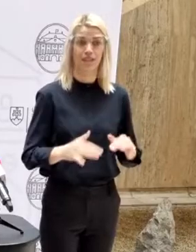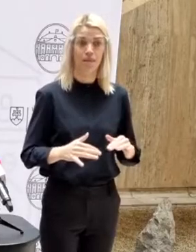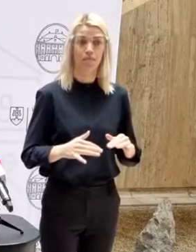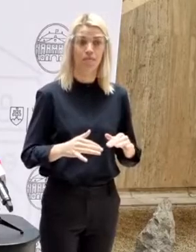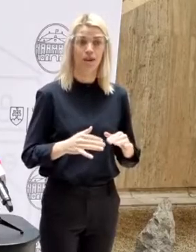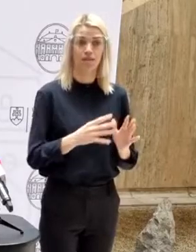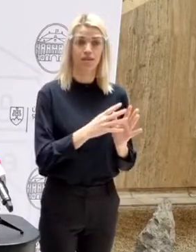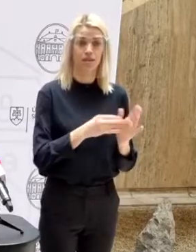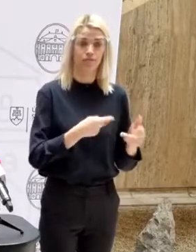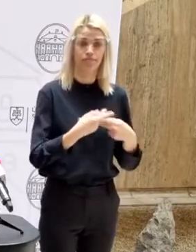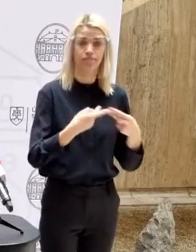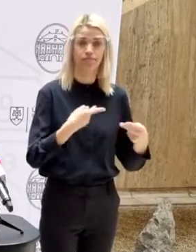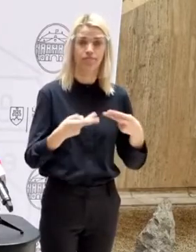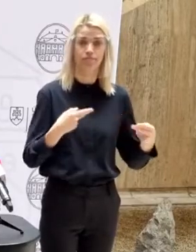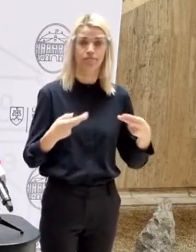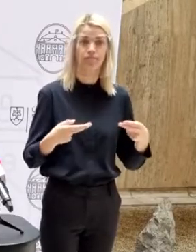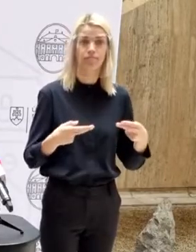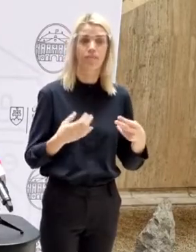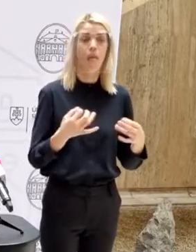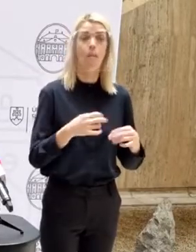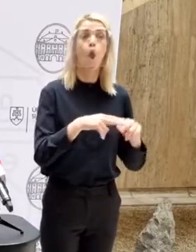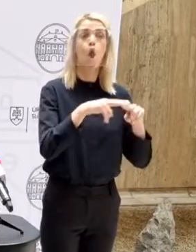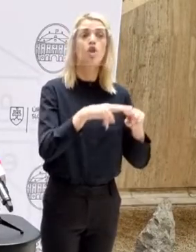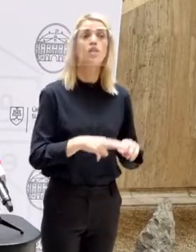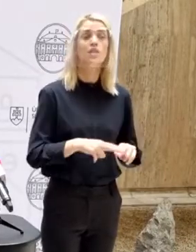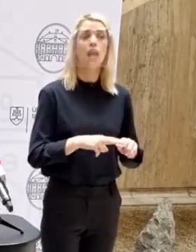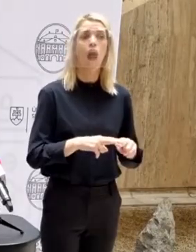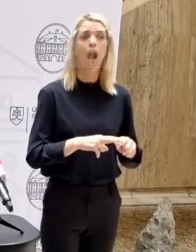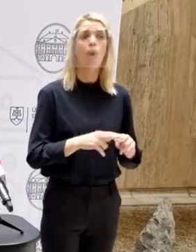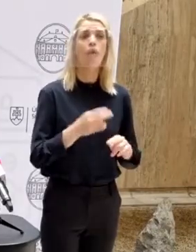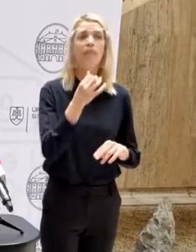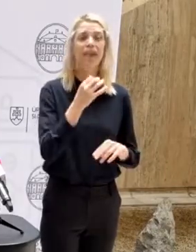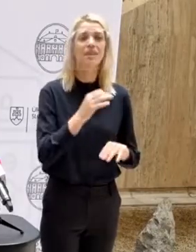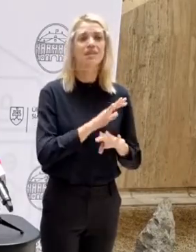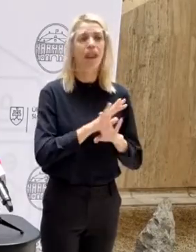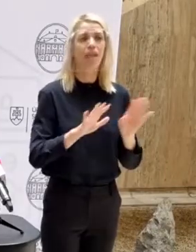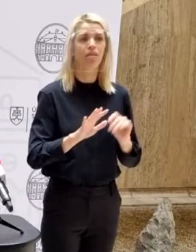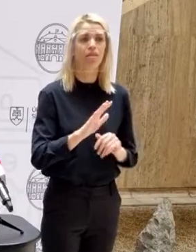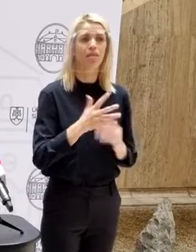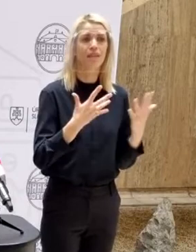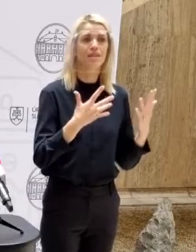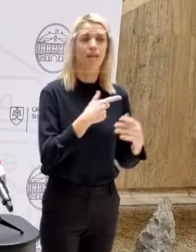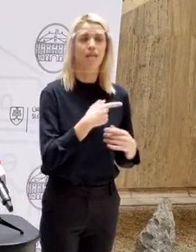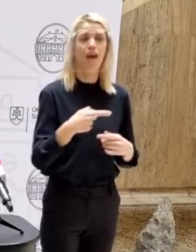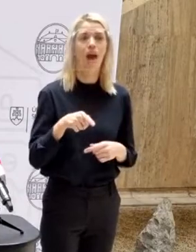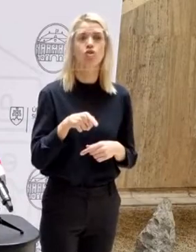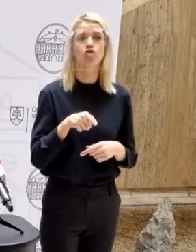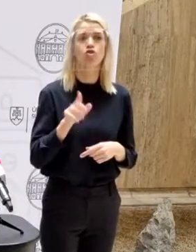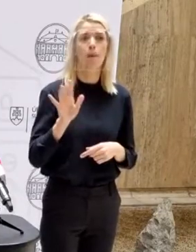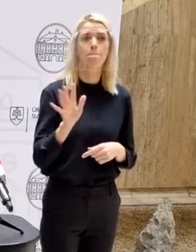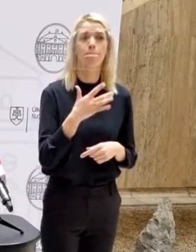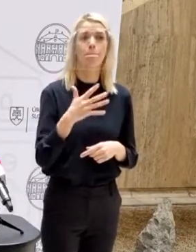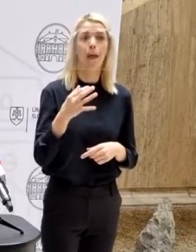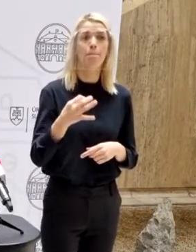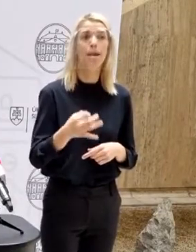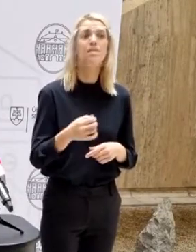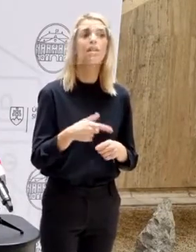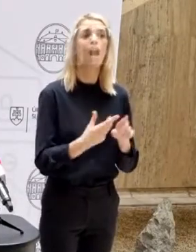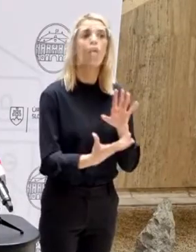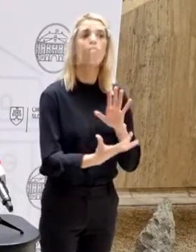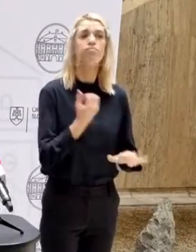testov na konci decembra na okresných úradoch bolo niekde od 10 do 15 %, ktoré neboli vyzdvihnuté.